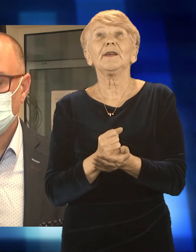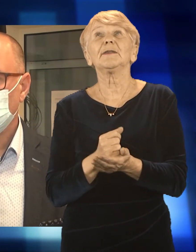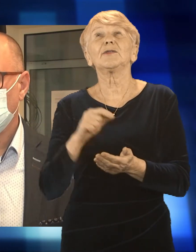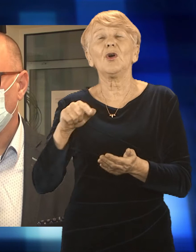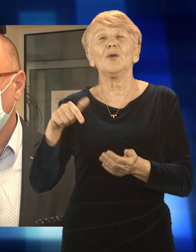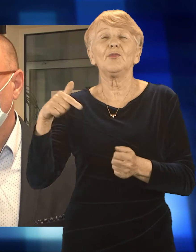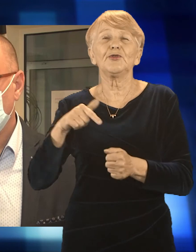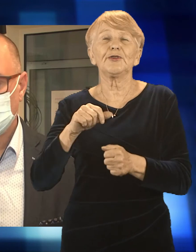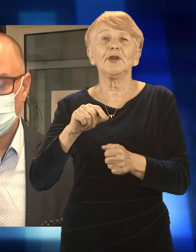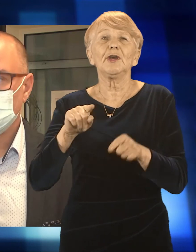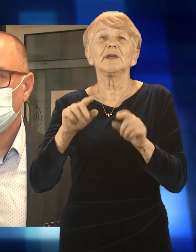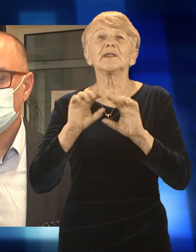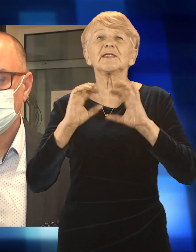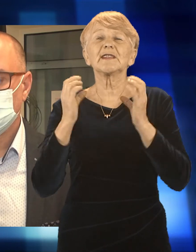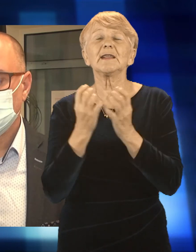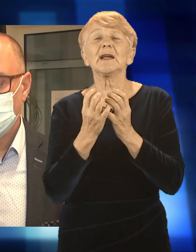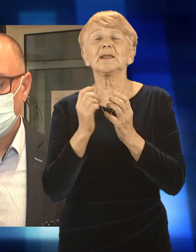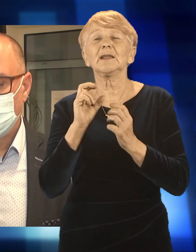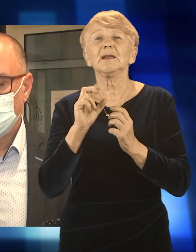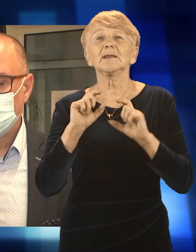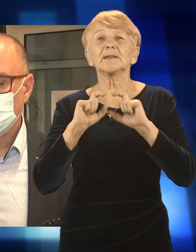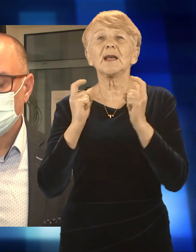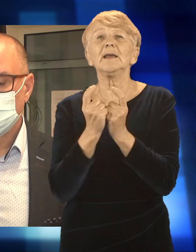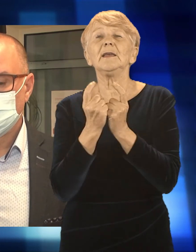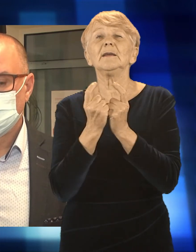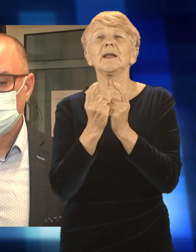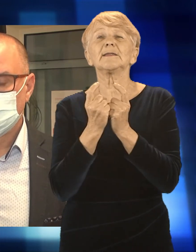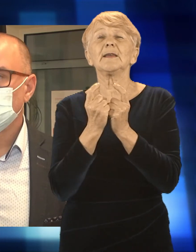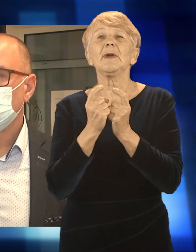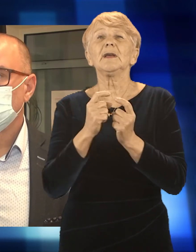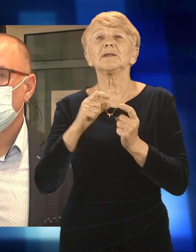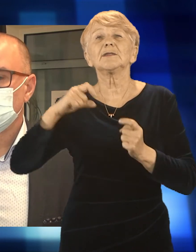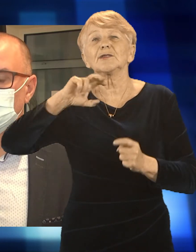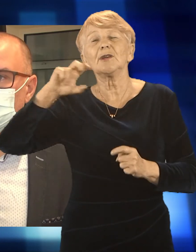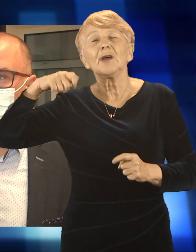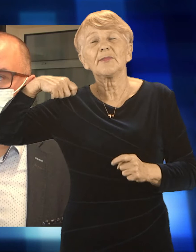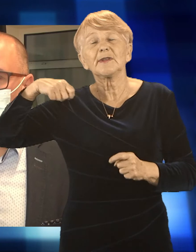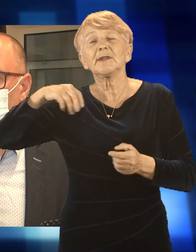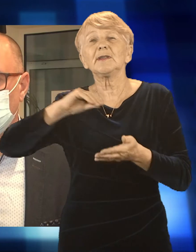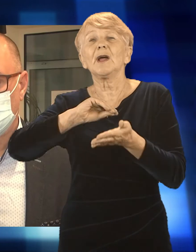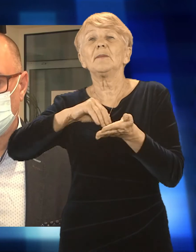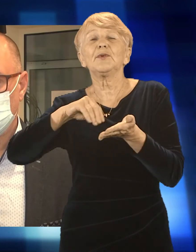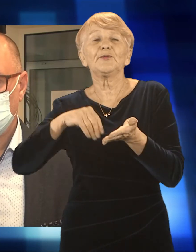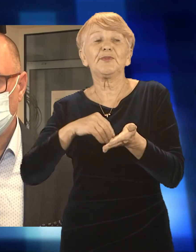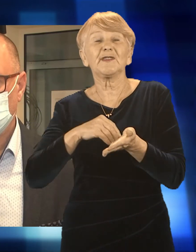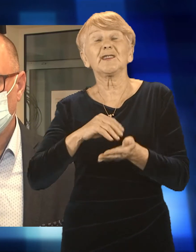ustawę, wiadomo, potem Senat, Prezydent, więc myślę, że z tego, co obserwujemy,